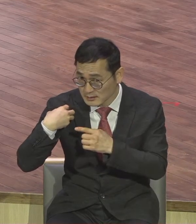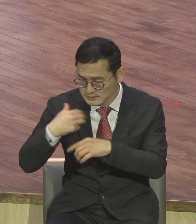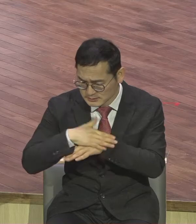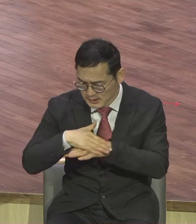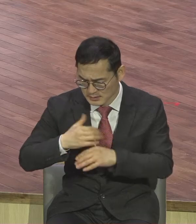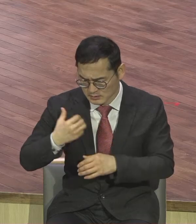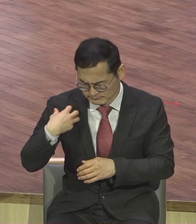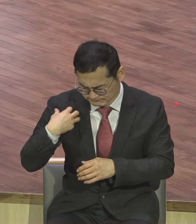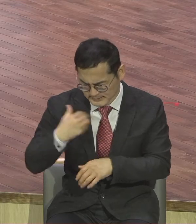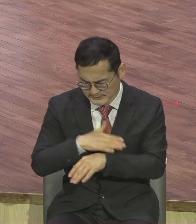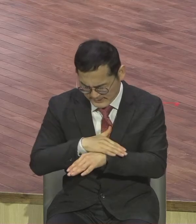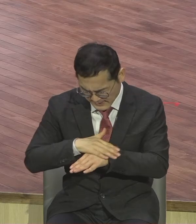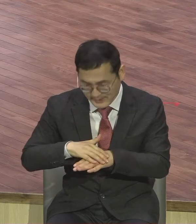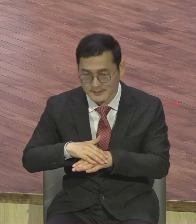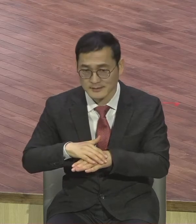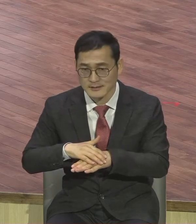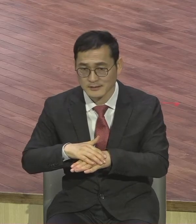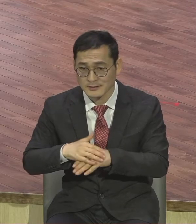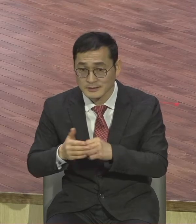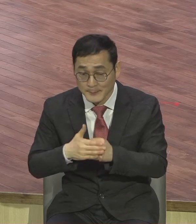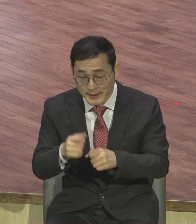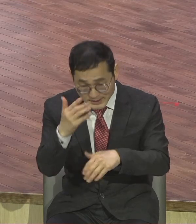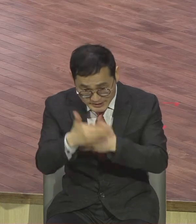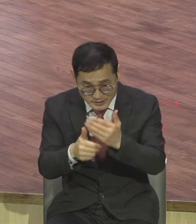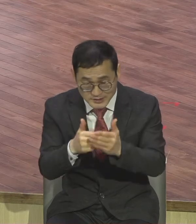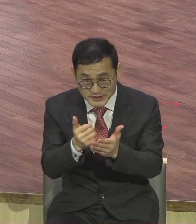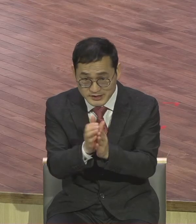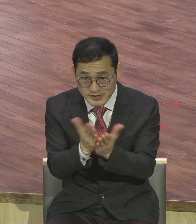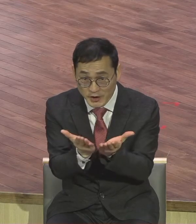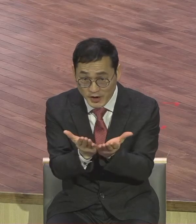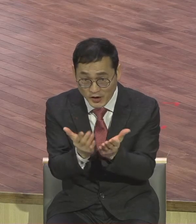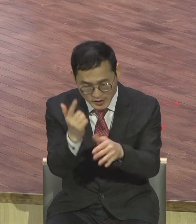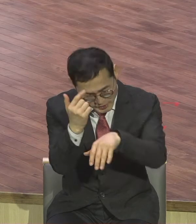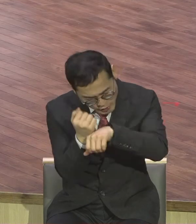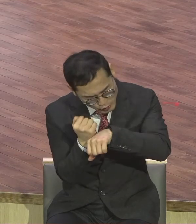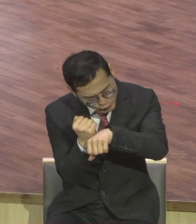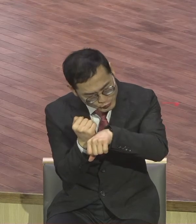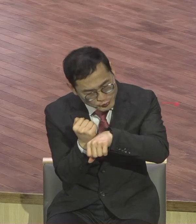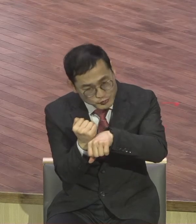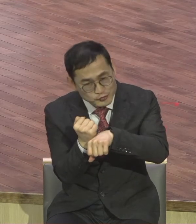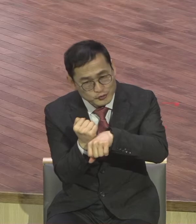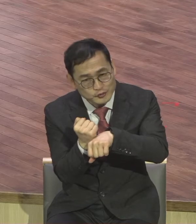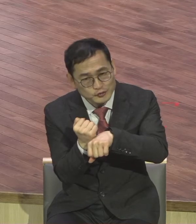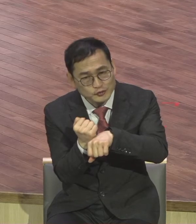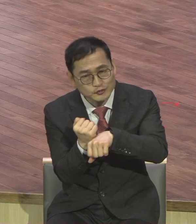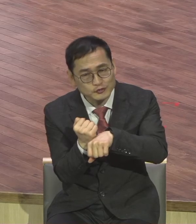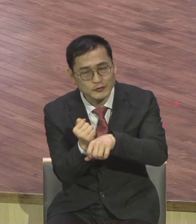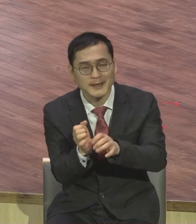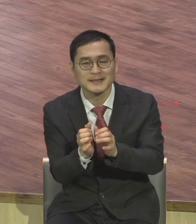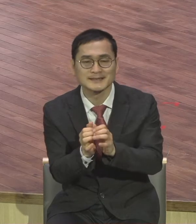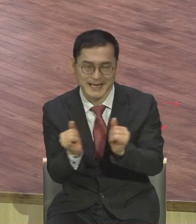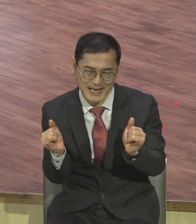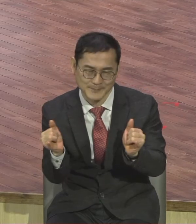성경을 연구하는 학사 학자 그렇게 불렀어요